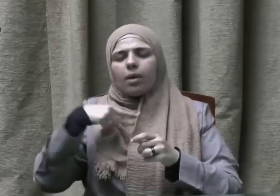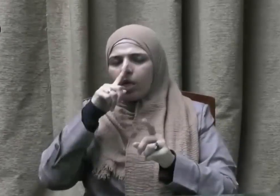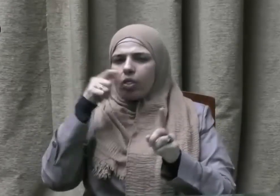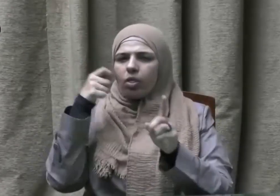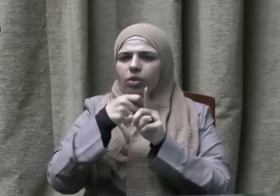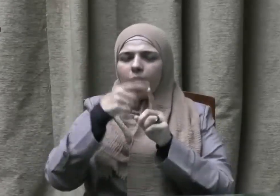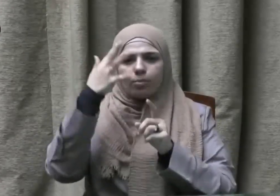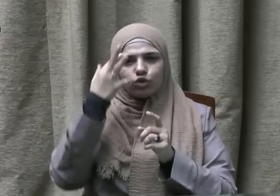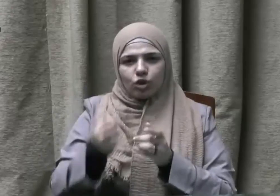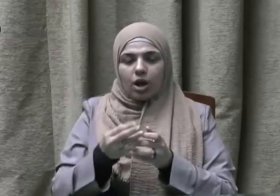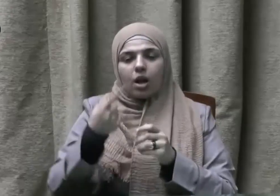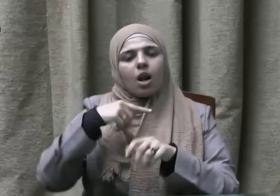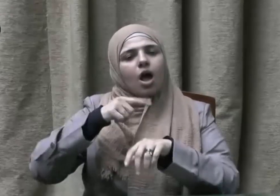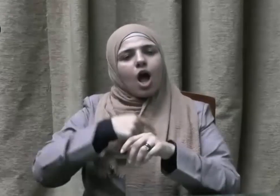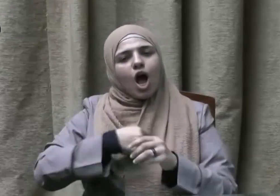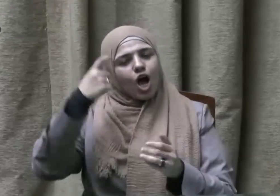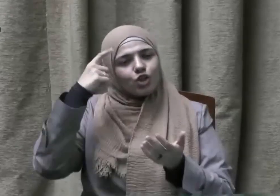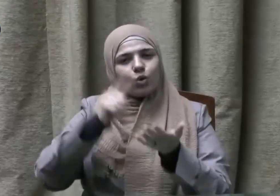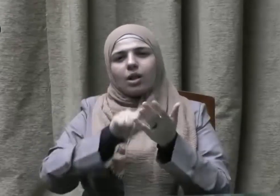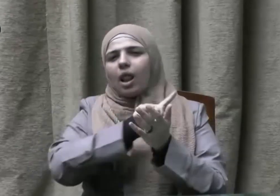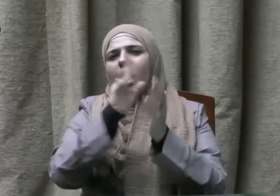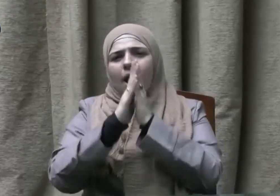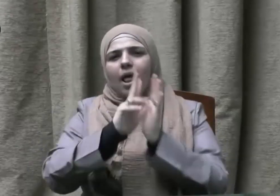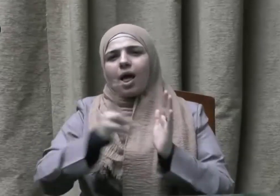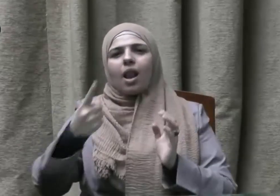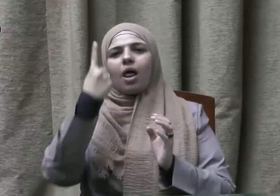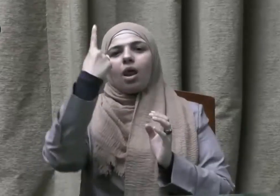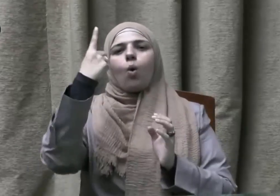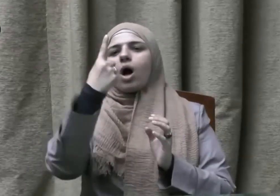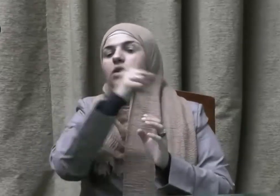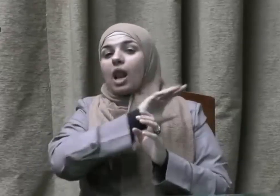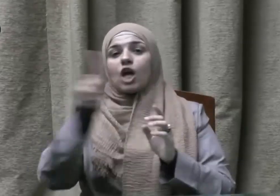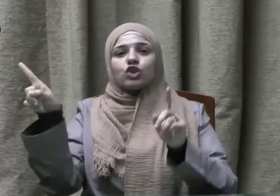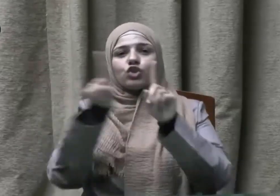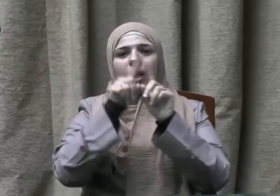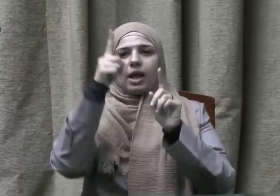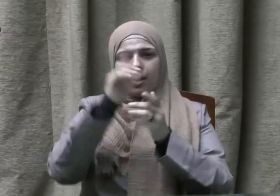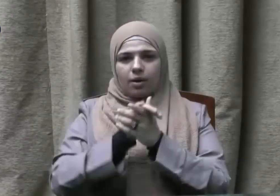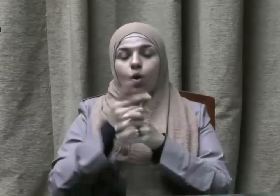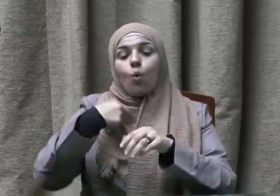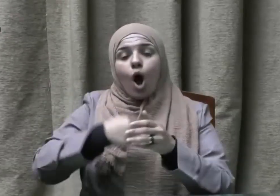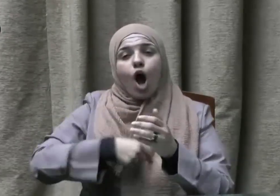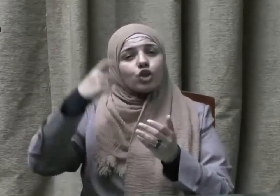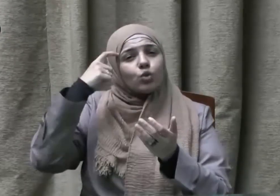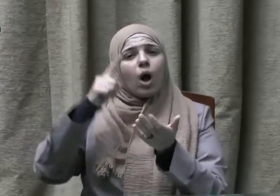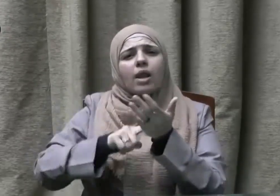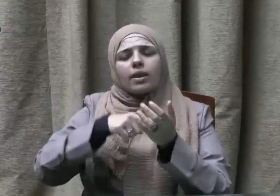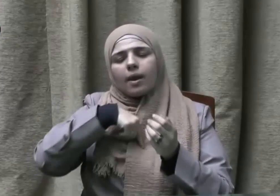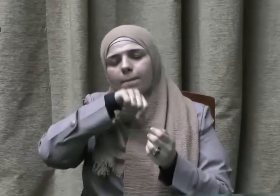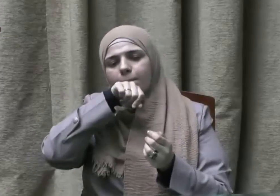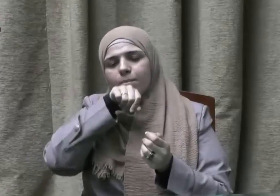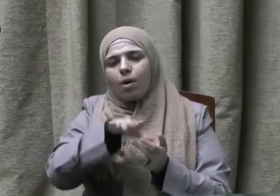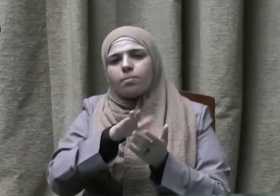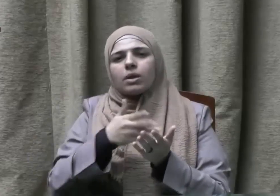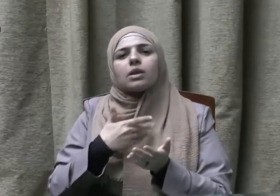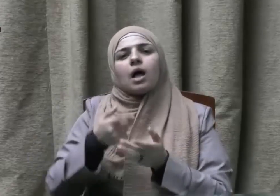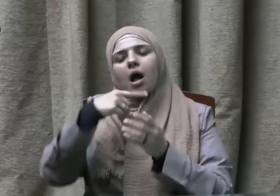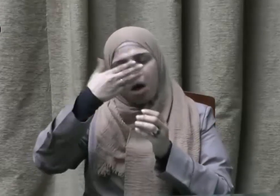ظلوما جهولا وأشهد أن لا إله إلا الله وحده لا شريك له وأشهد أن سيدنا